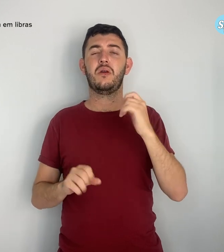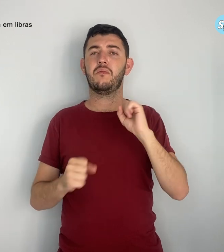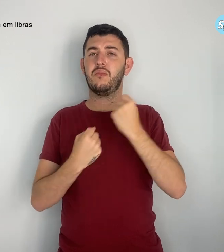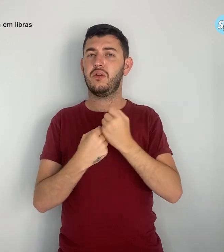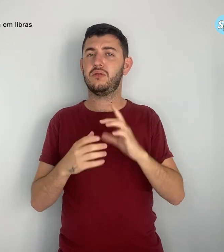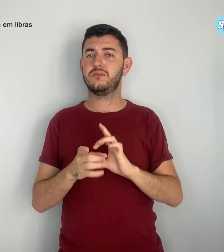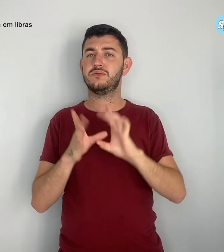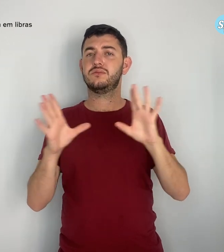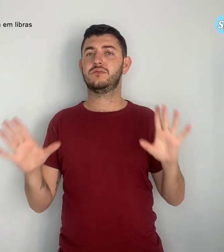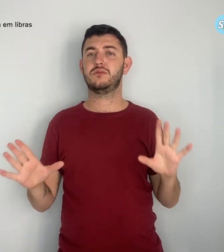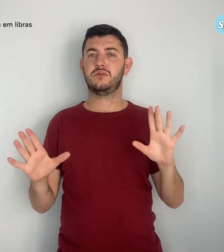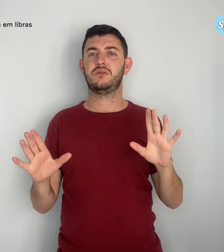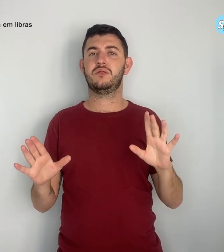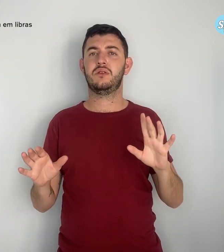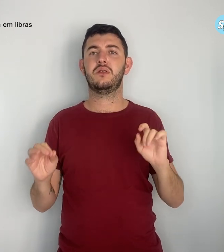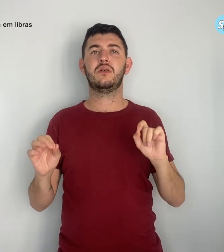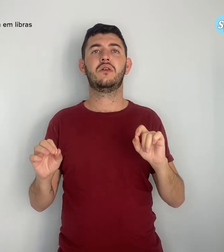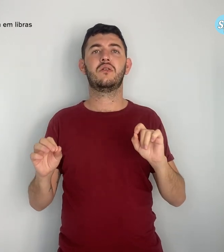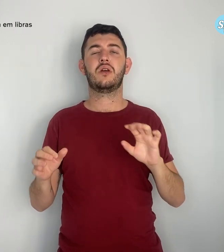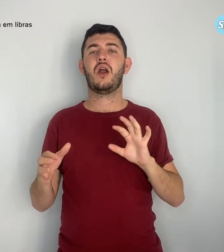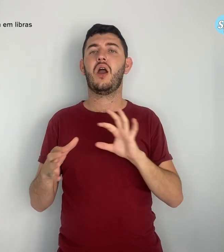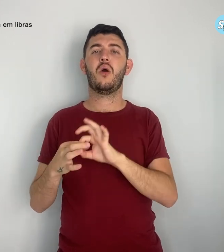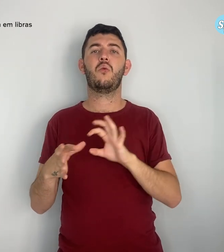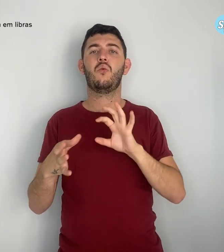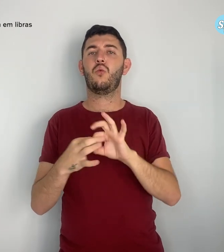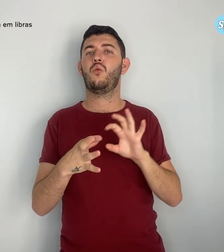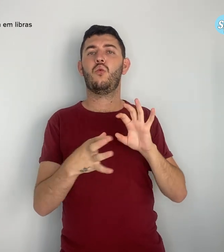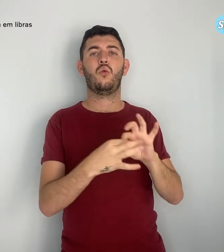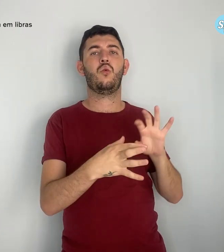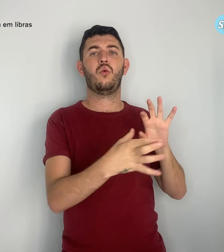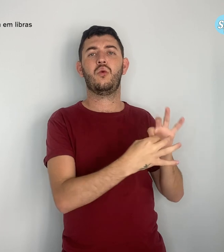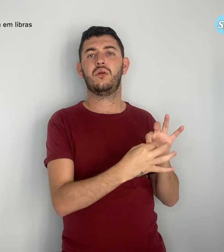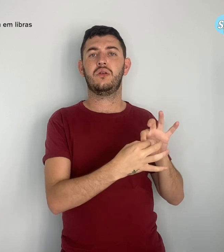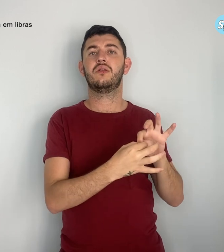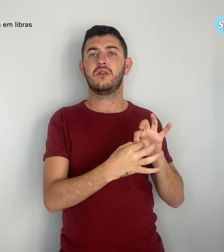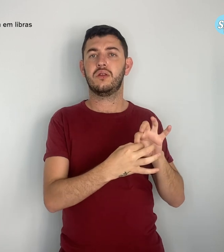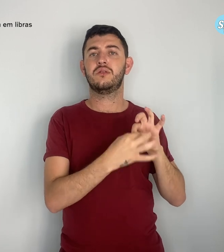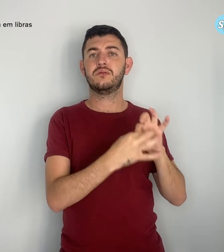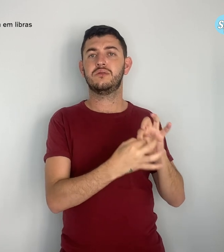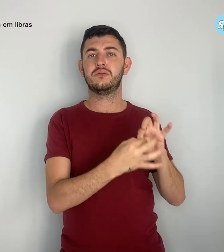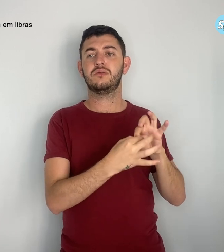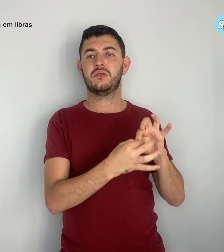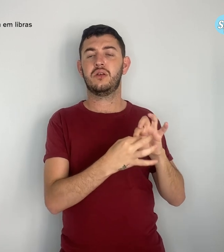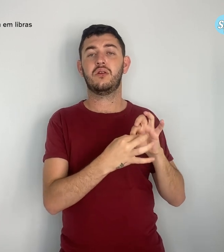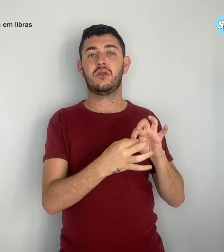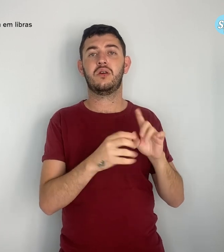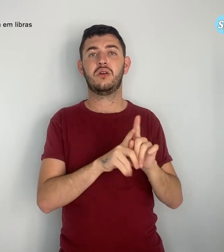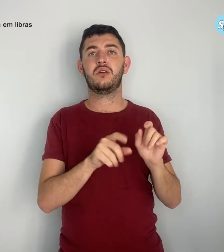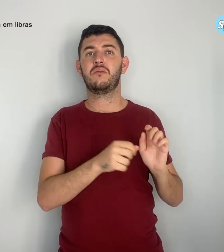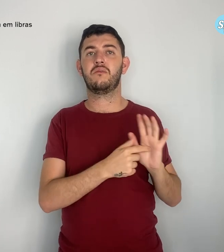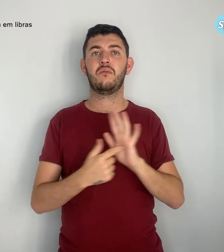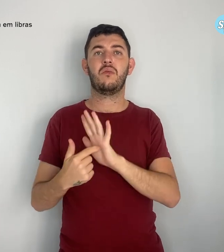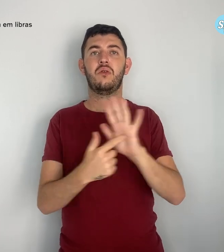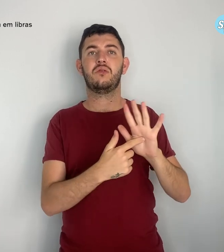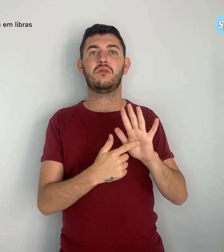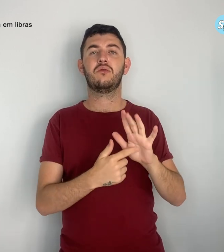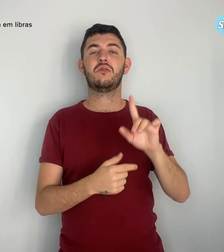A unidade de tudo mais que insurgisse contra o que estava dado em um tom